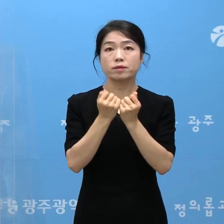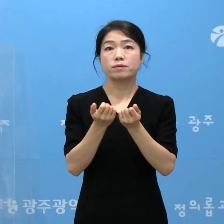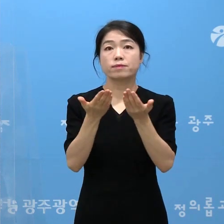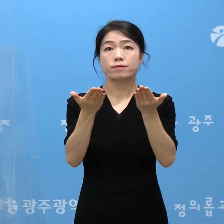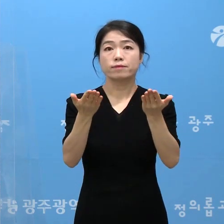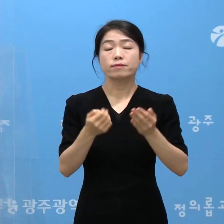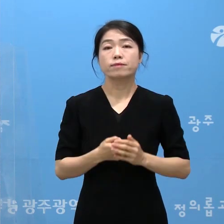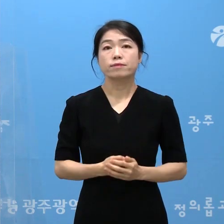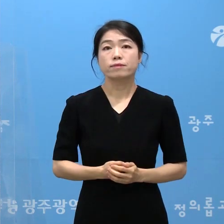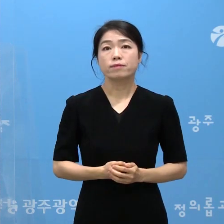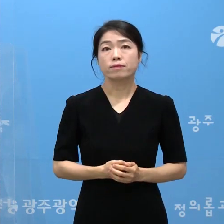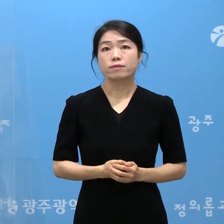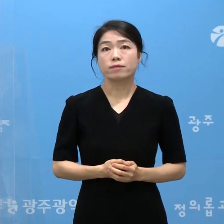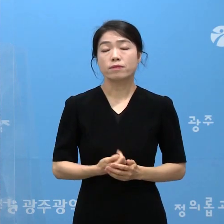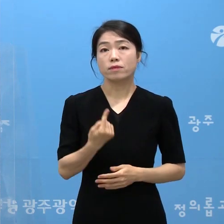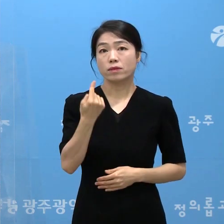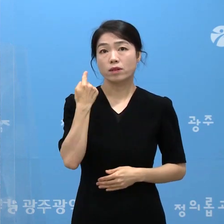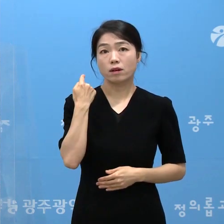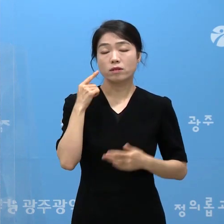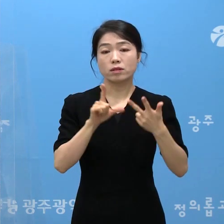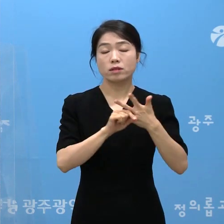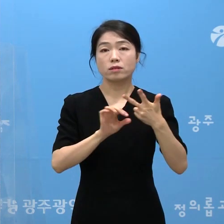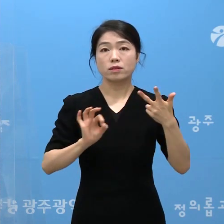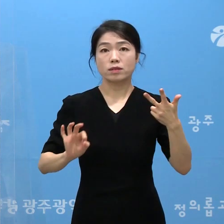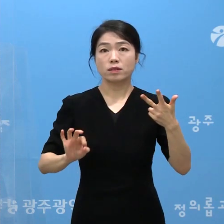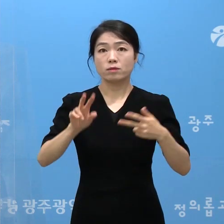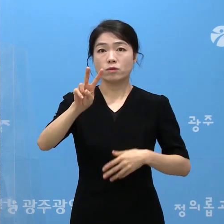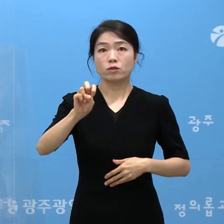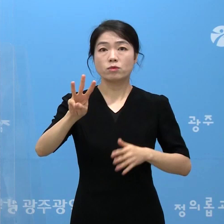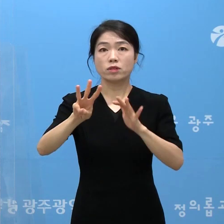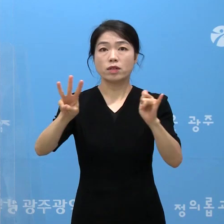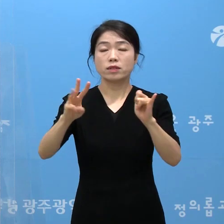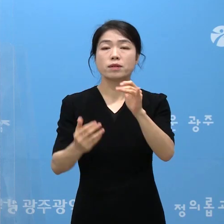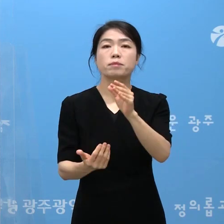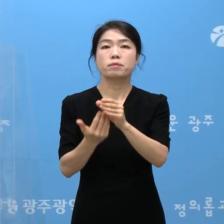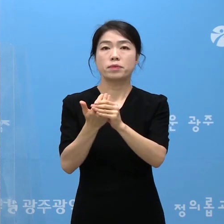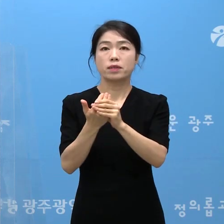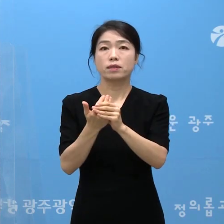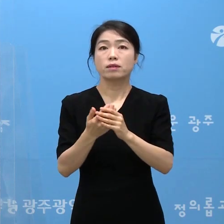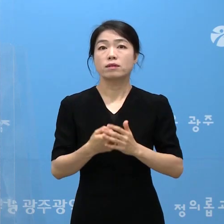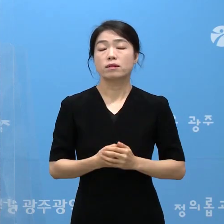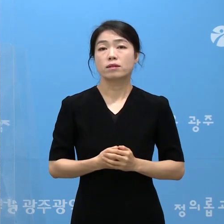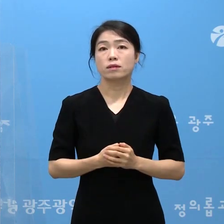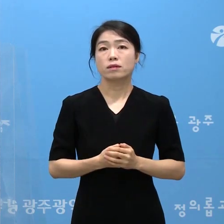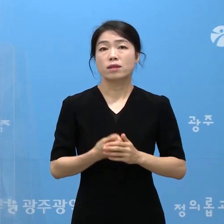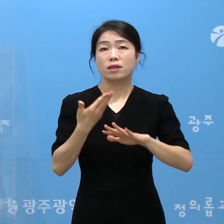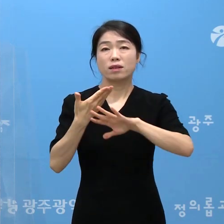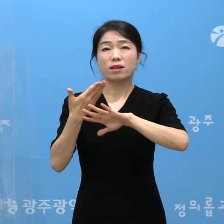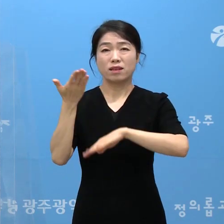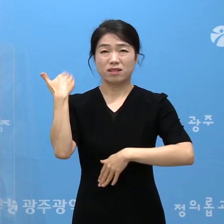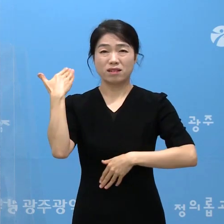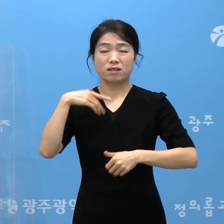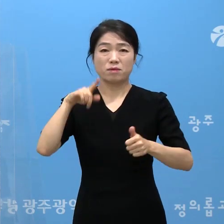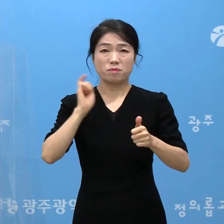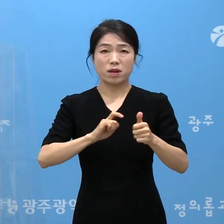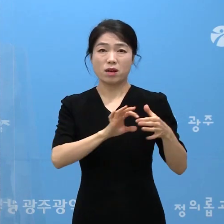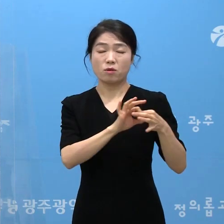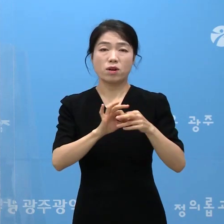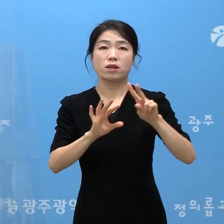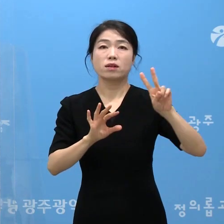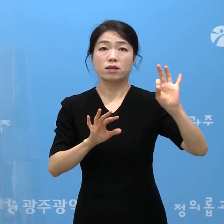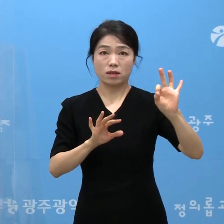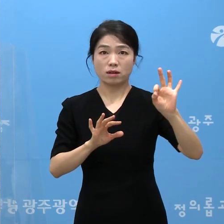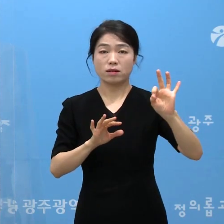말씀드리겠습니다. 어제 7월 10일 23분이 발생했습니다. 기확진자 관련으로 10분,